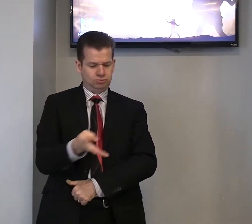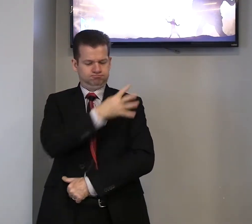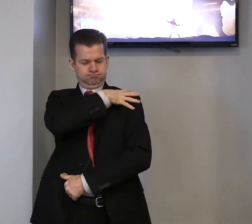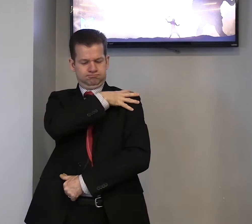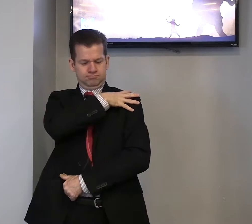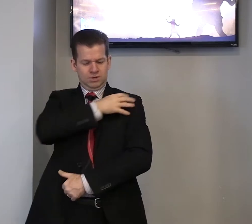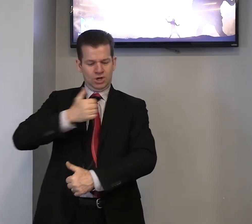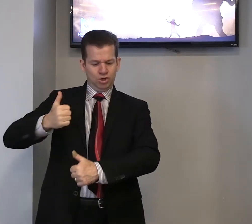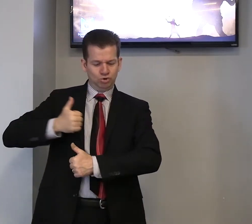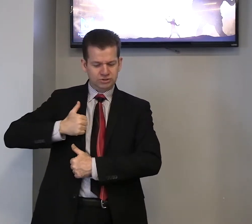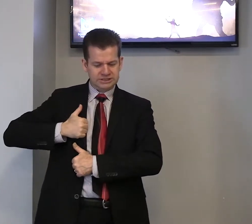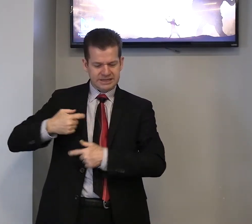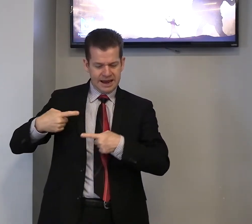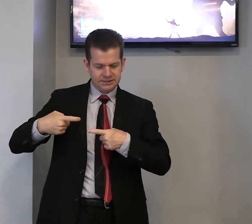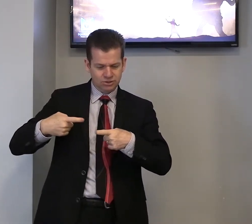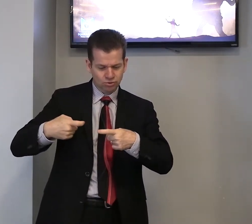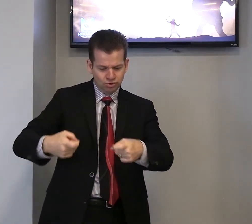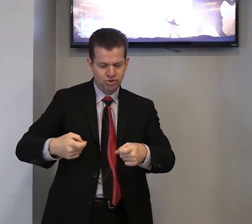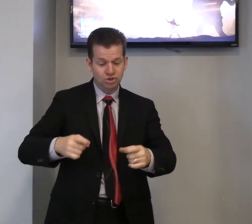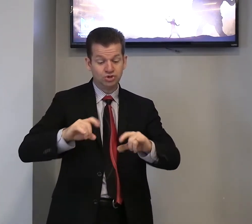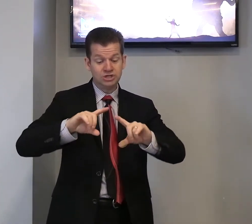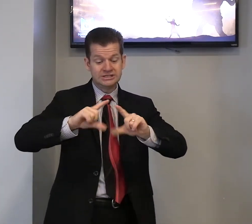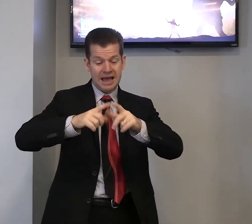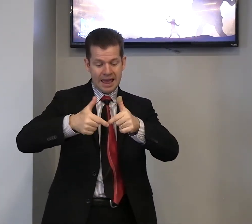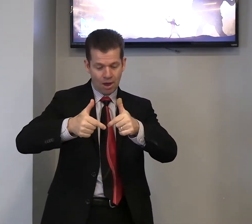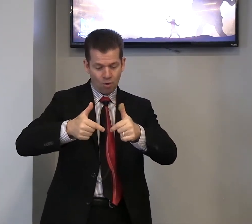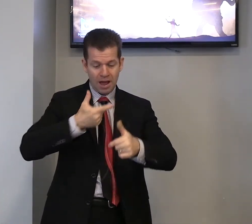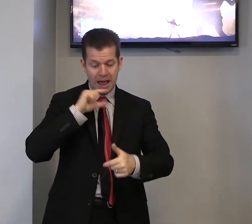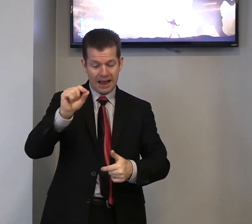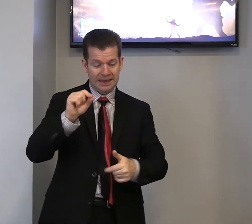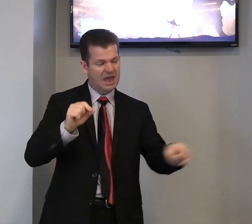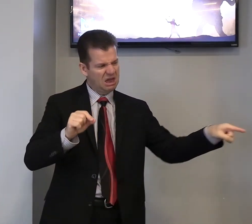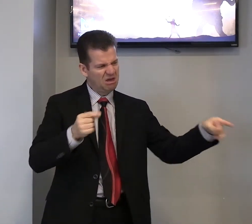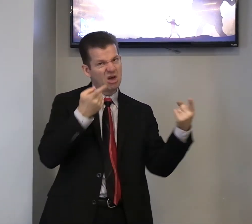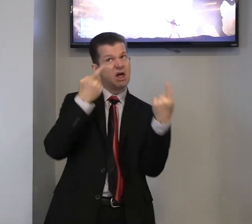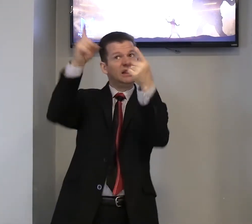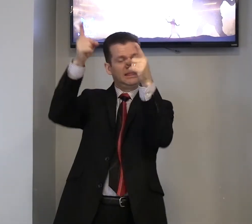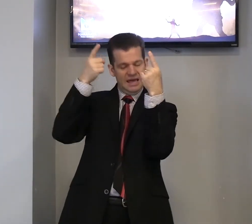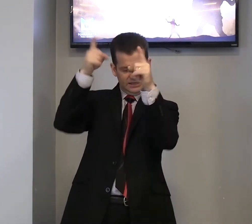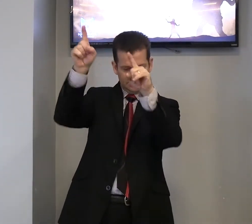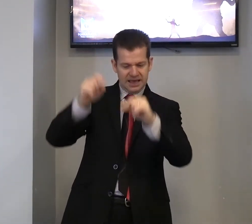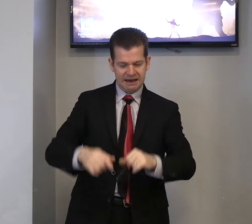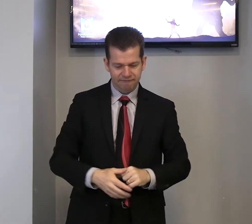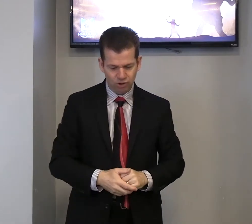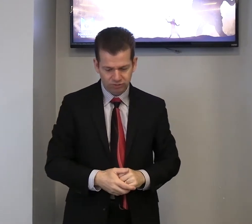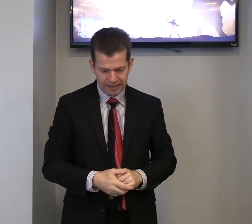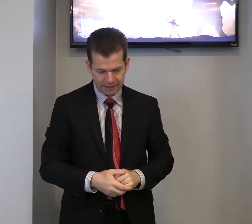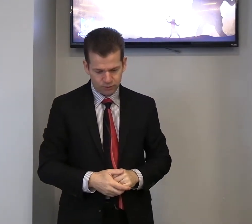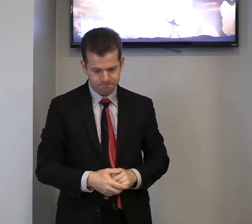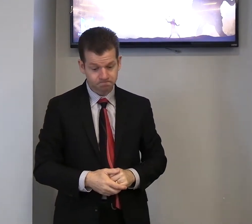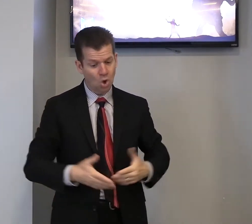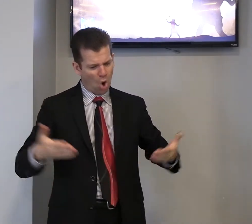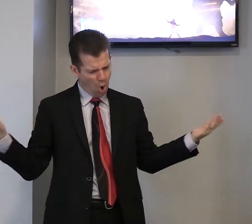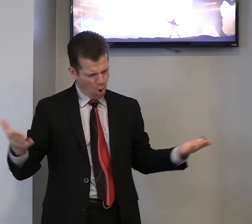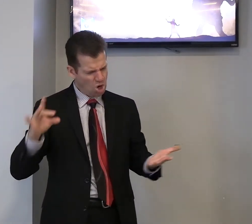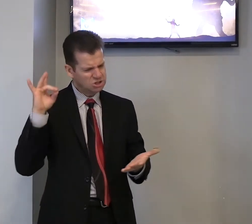dos exércitos de Israel, a quem tens afrontado. Hoje